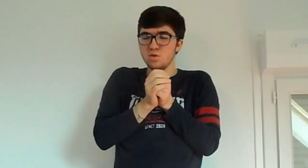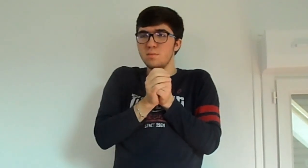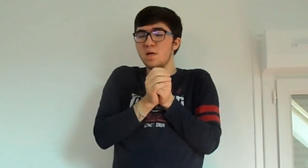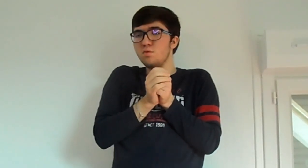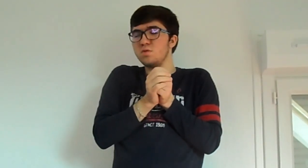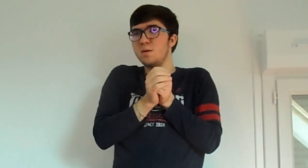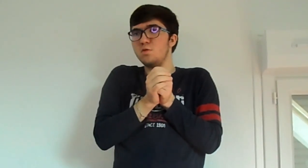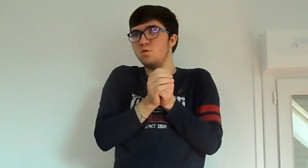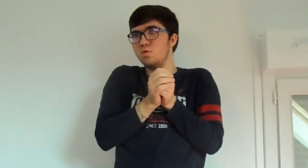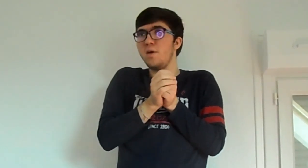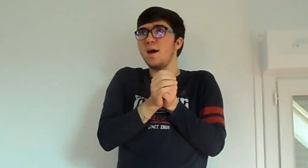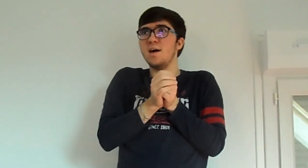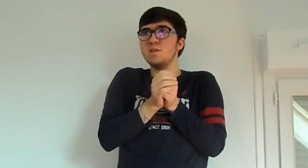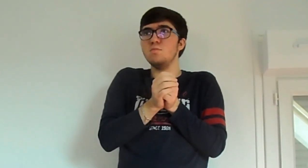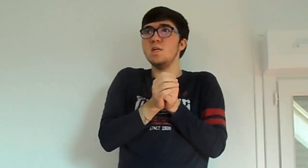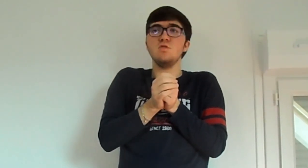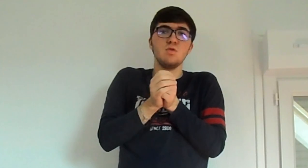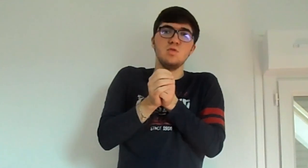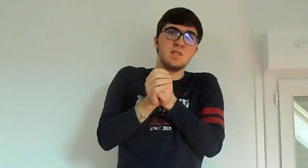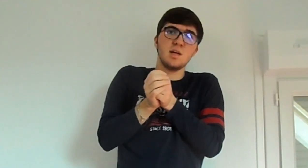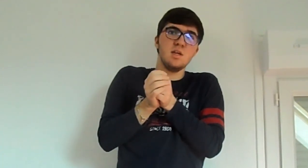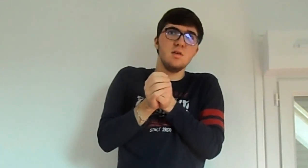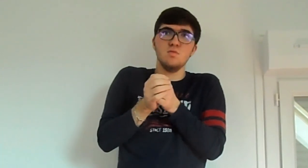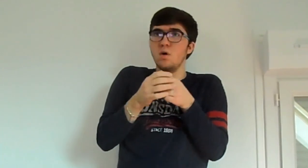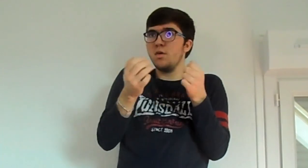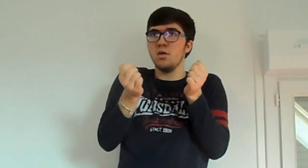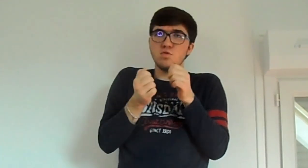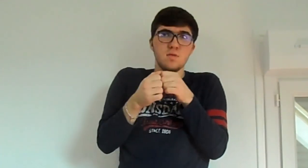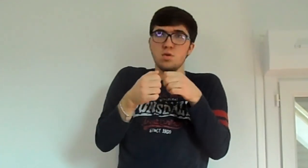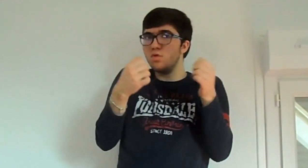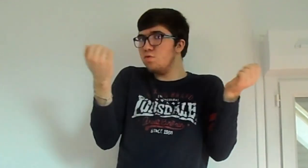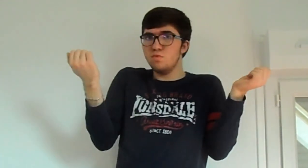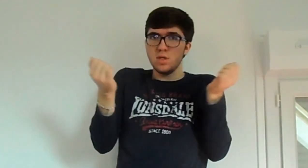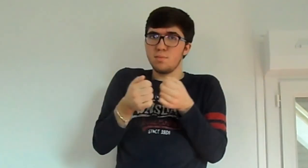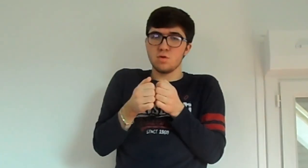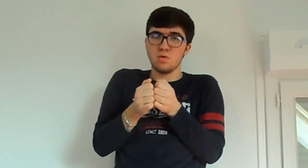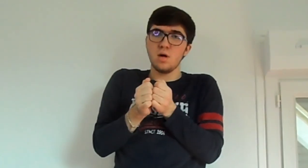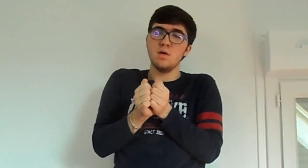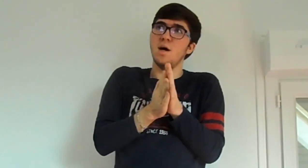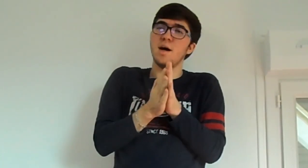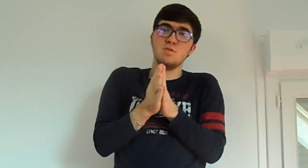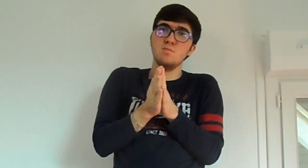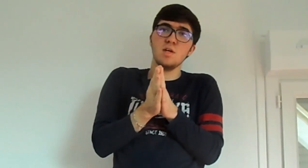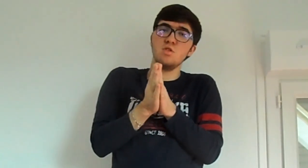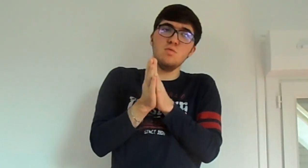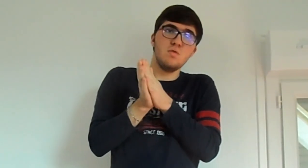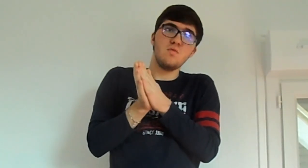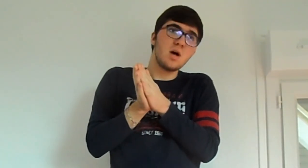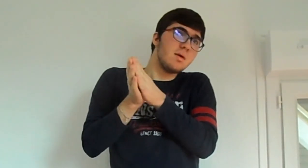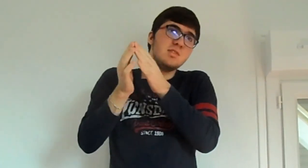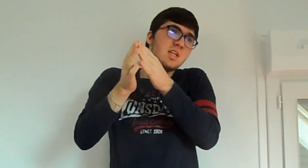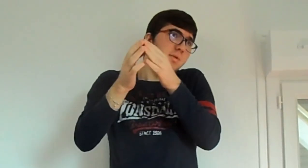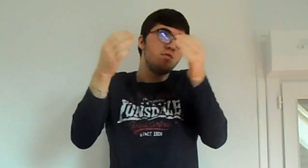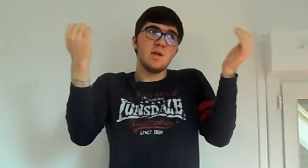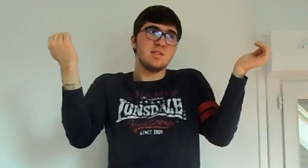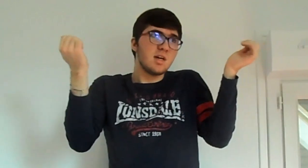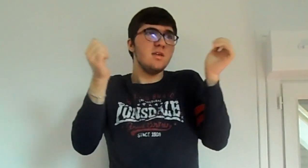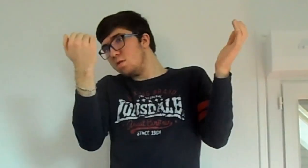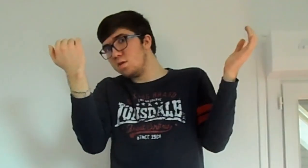que j'aime bien le concept de faire un résumé sur une série, ou un jeu vidéo, ou n'importe quoi, un résumé que tu peux voir même si tu n pas vu la série. Ce